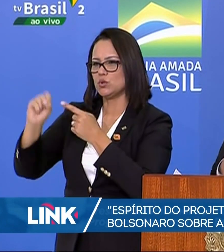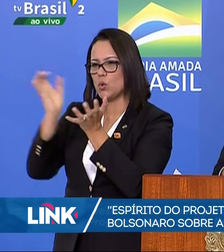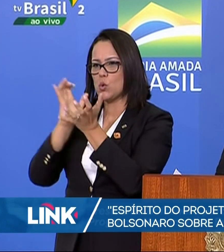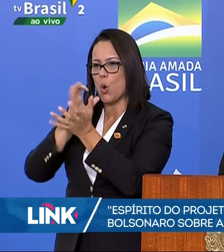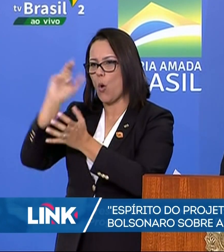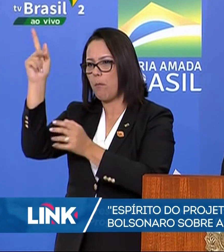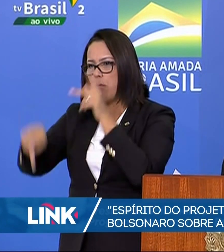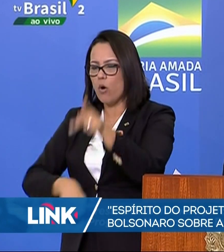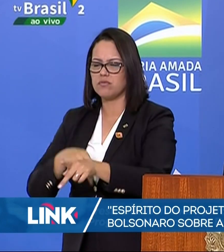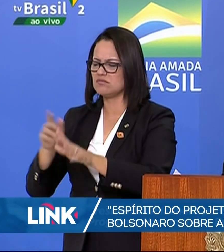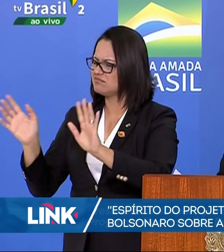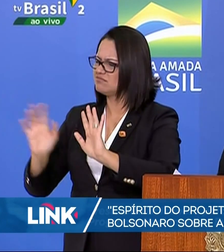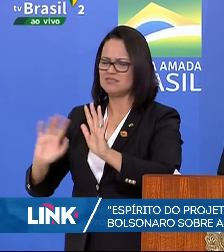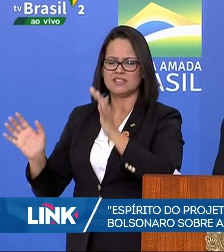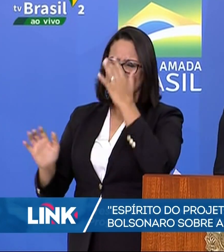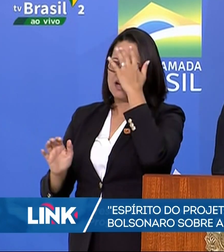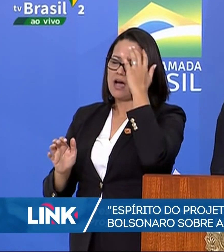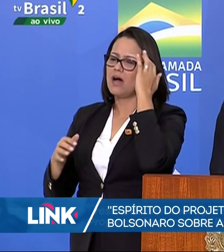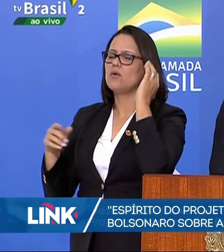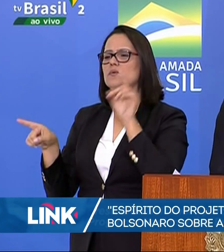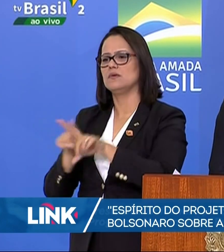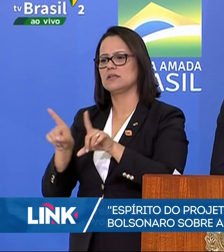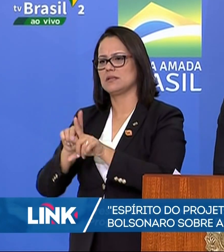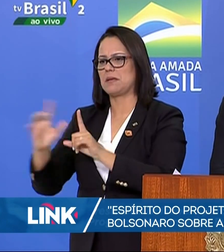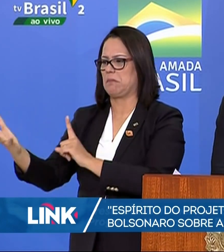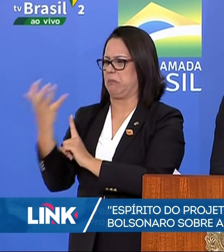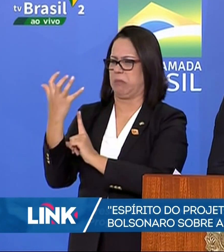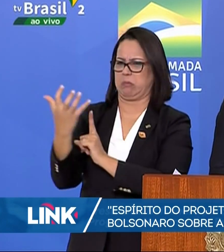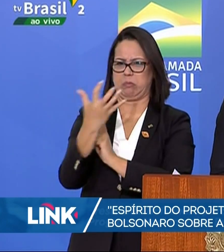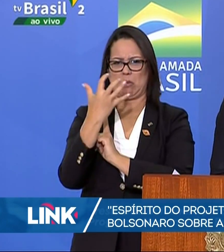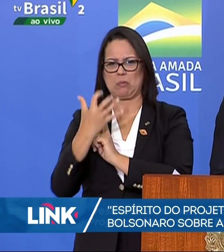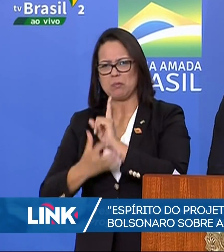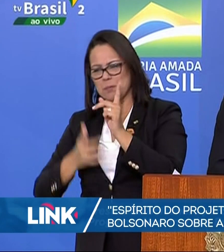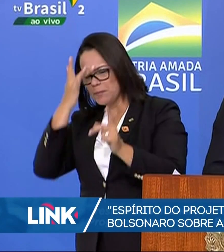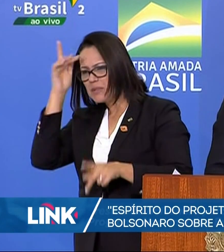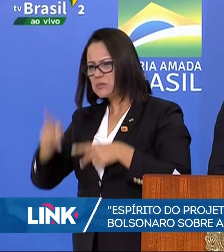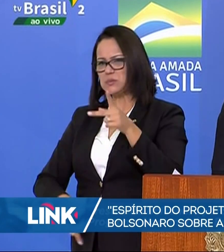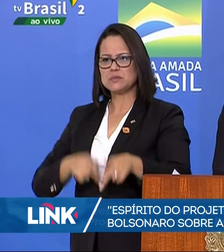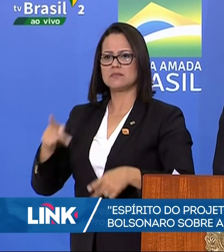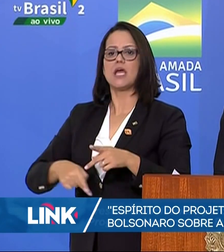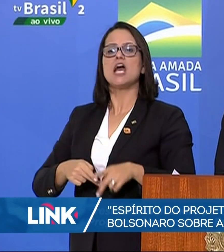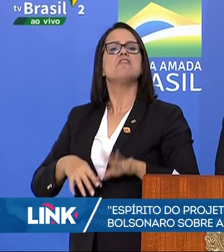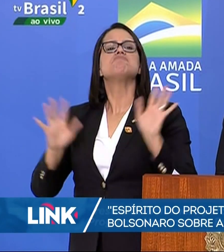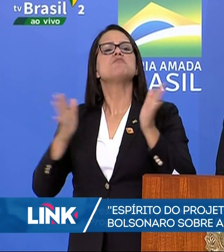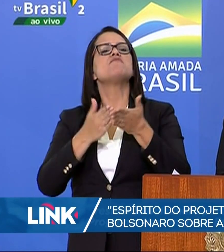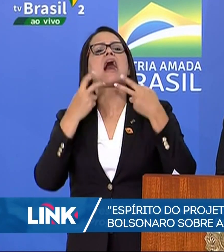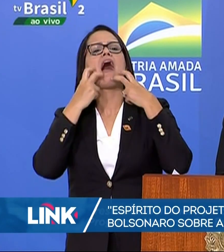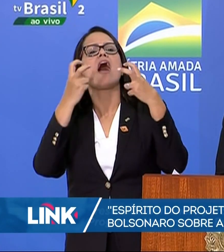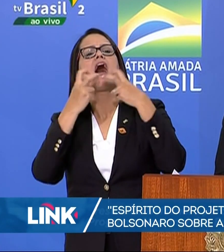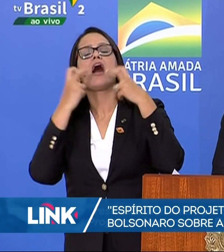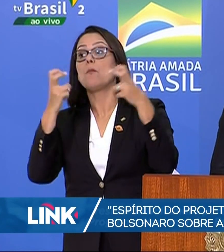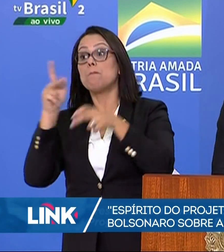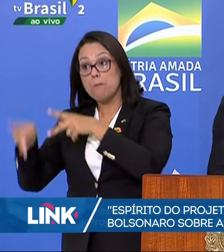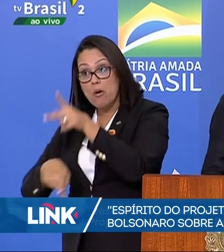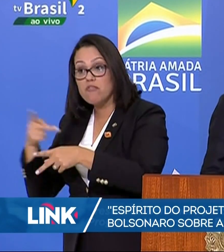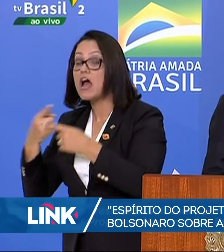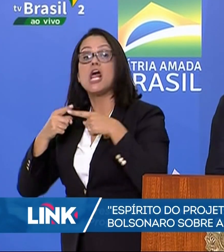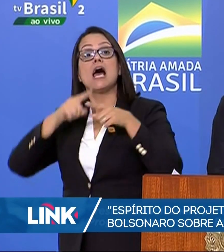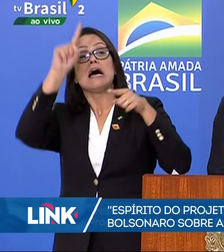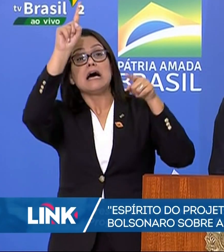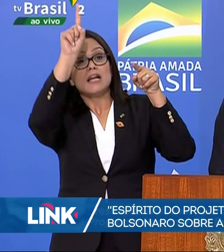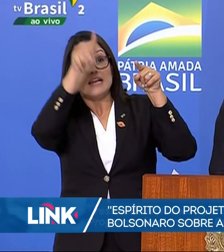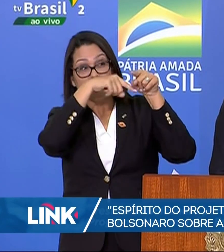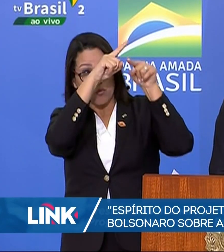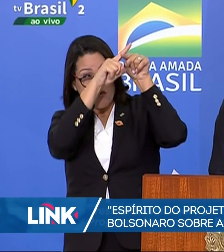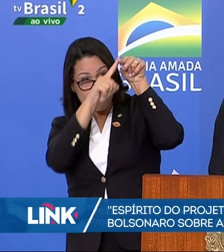nem ceder ao clamor por parte de muitos populares, de veto a tudo. Não